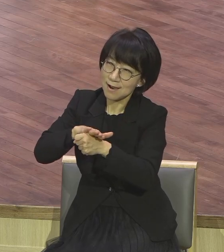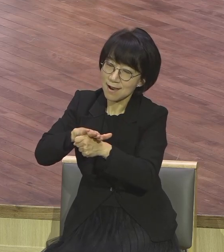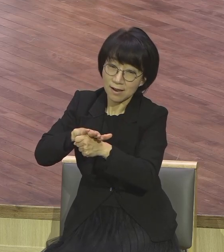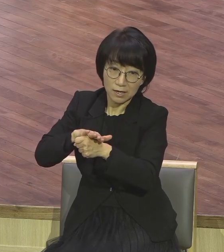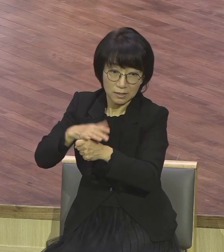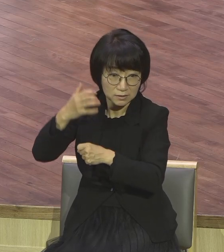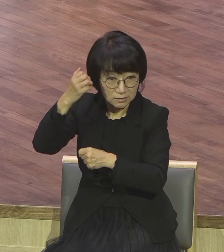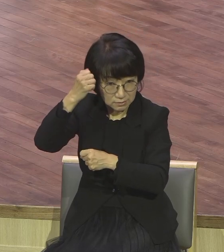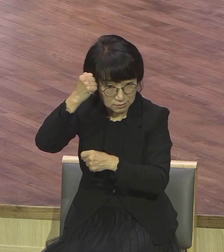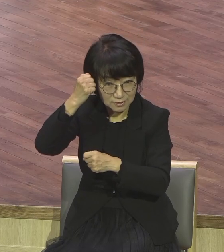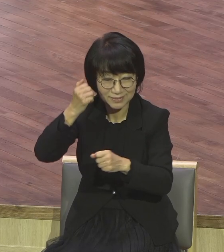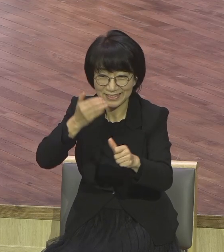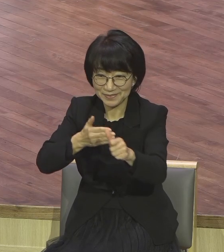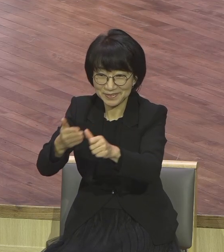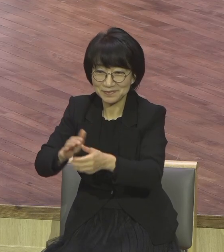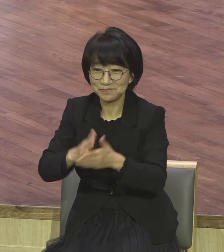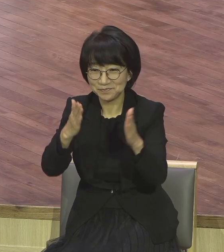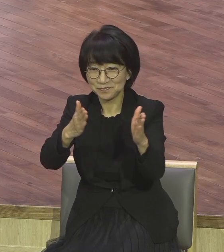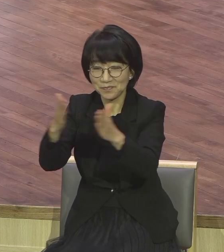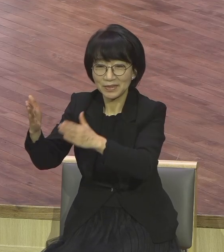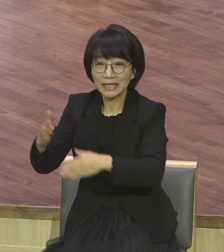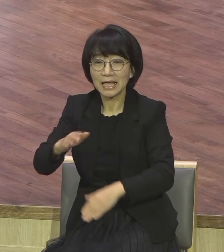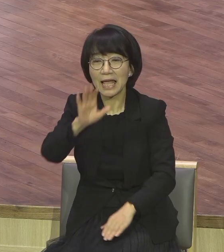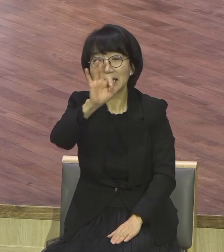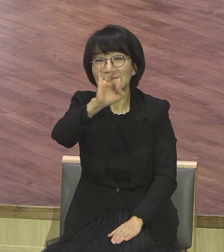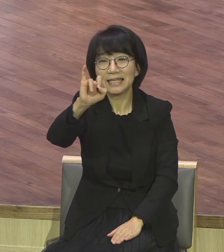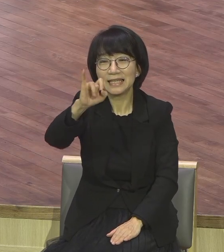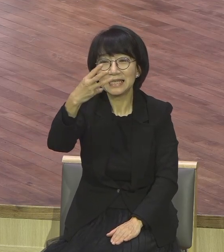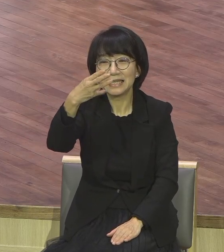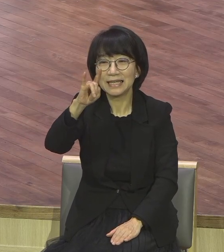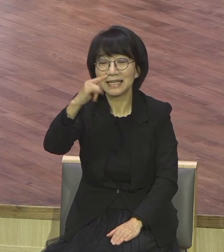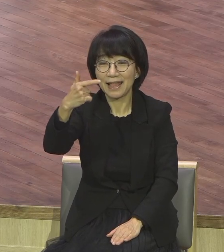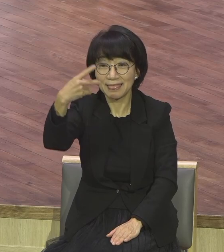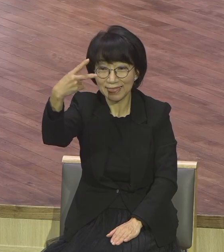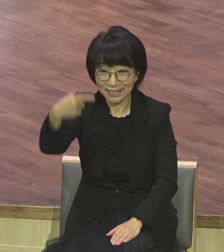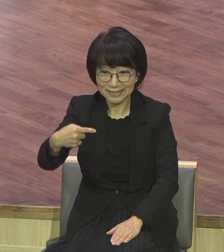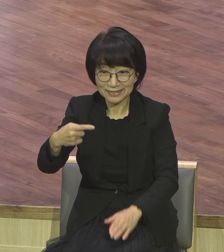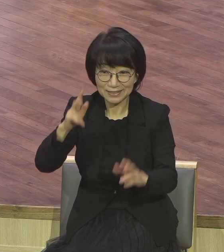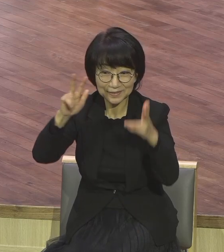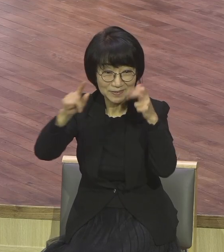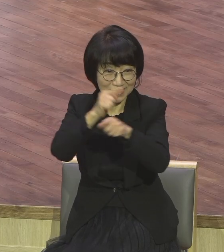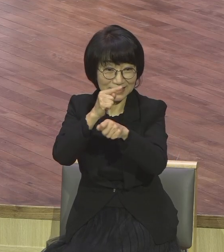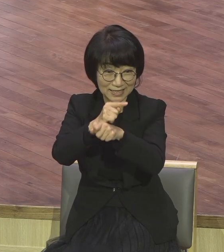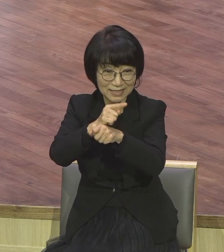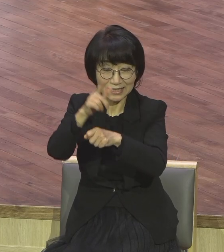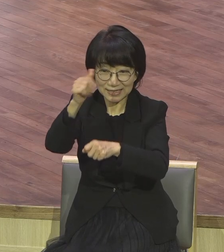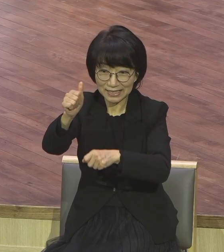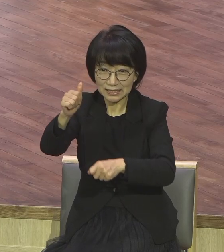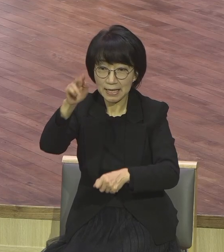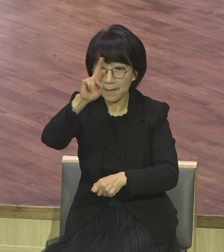이랜드 회장으로 지냈던 박성수 장관님 전에 우리 목동 있을 때 우리 교회와 간정한 적이 있어요